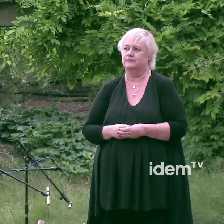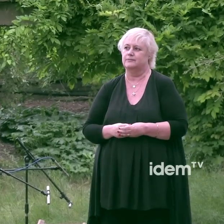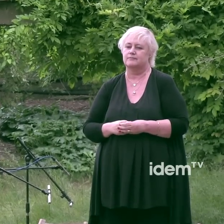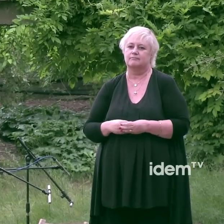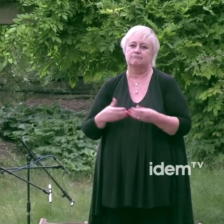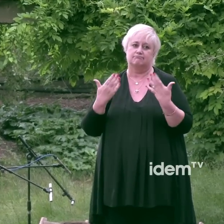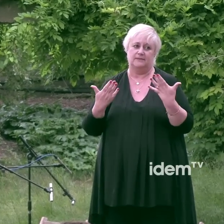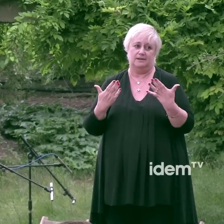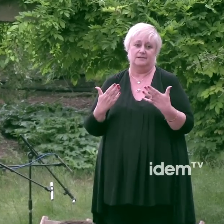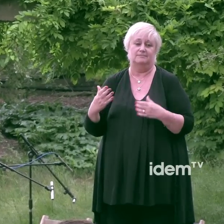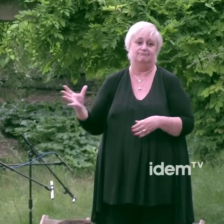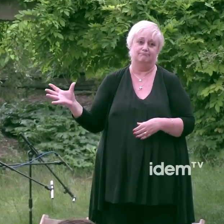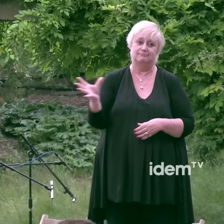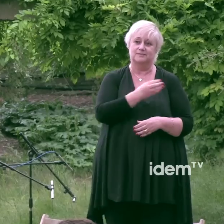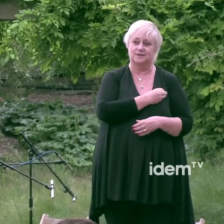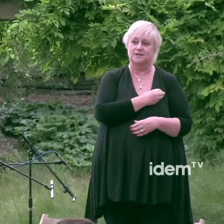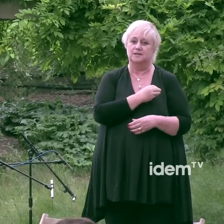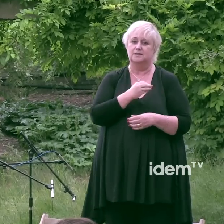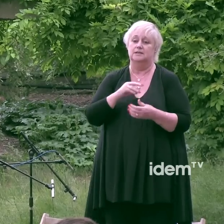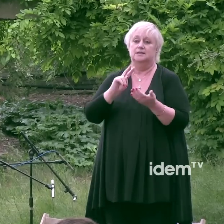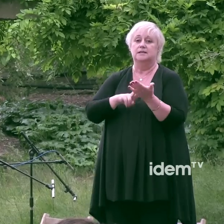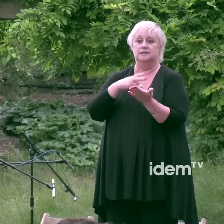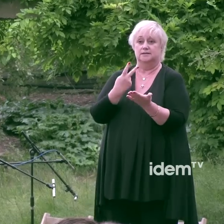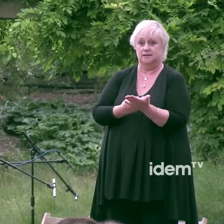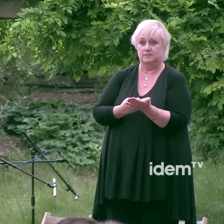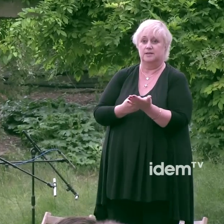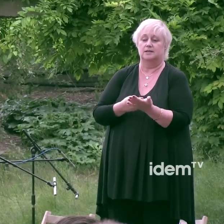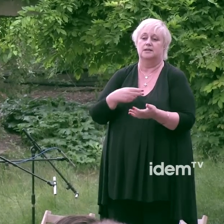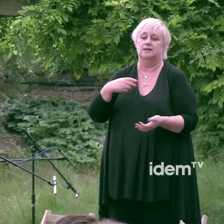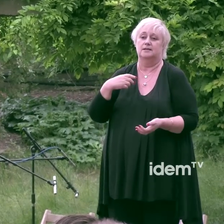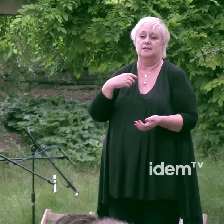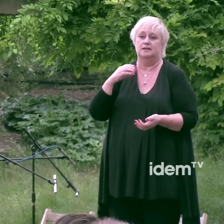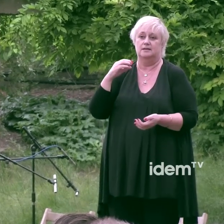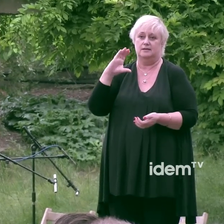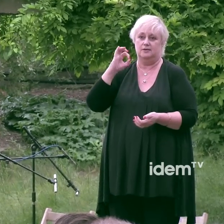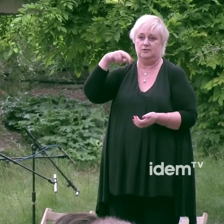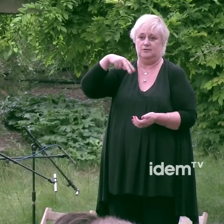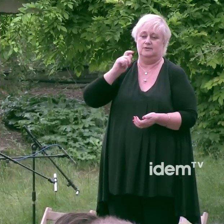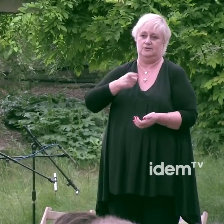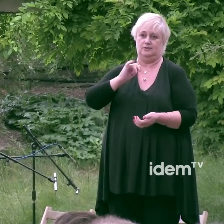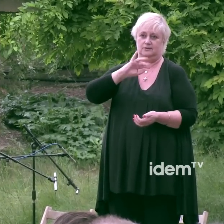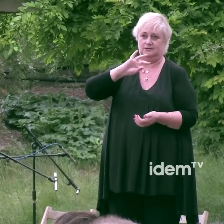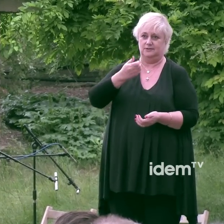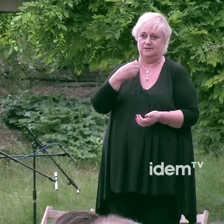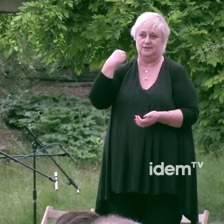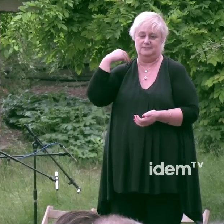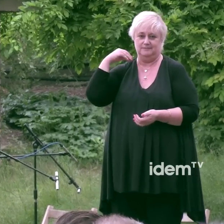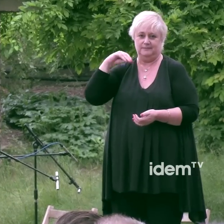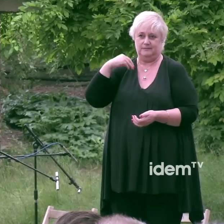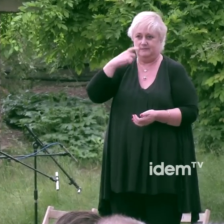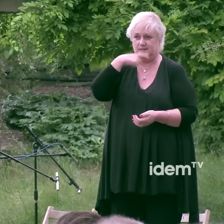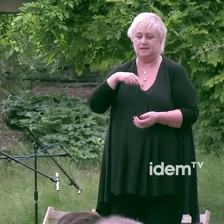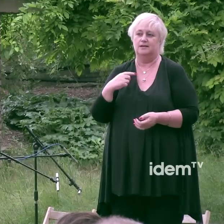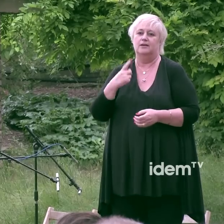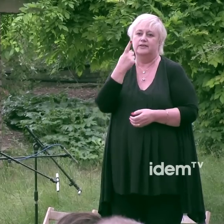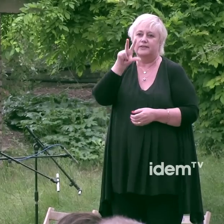gràcies doncs a tothom a l'intèrpret de Llengua de Signes que la Conchita Paricio que durant 18 anys ens ha acompanyat pràcticament tots els